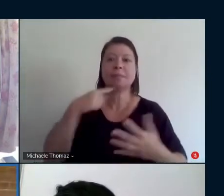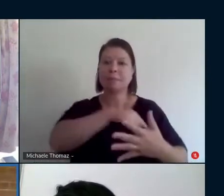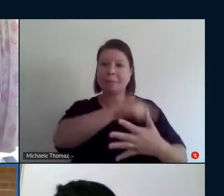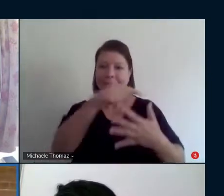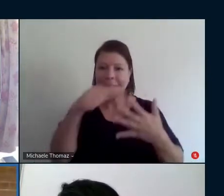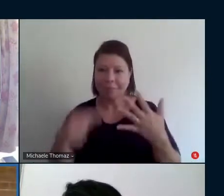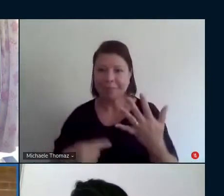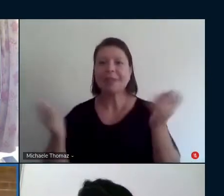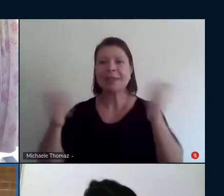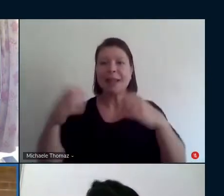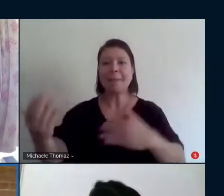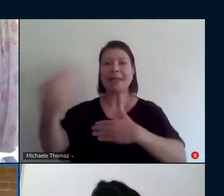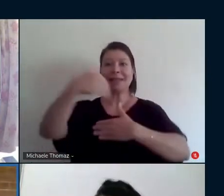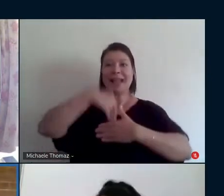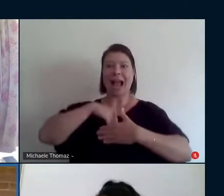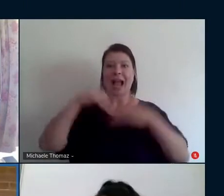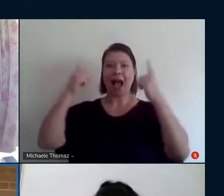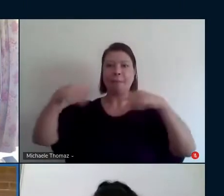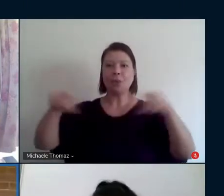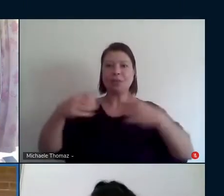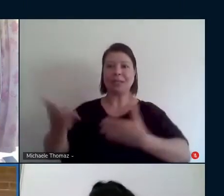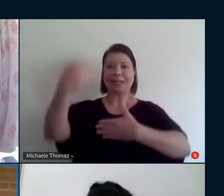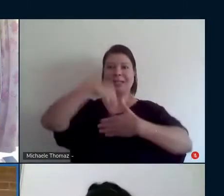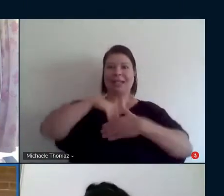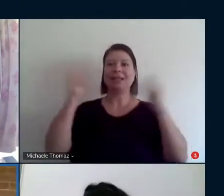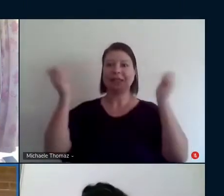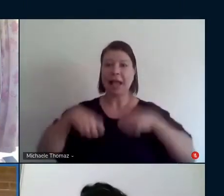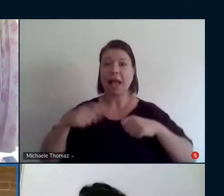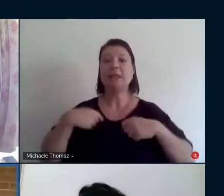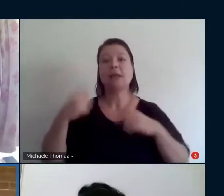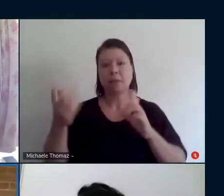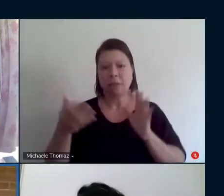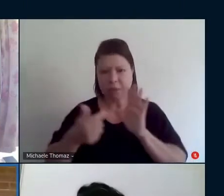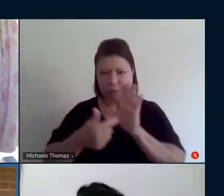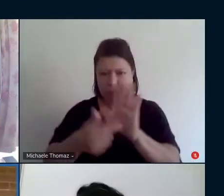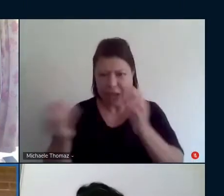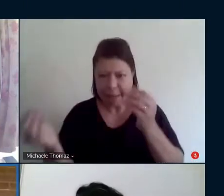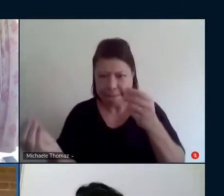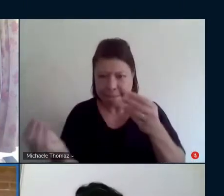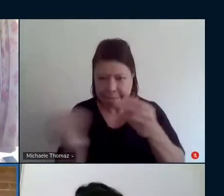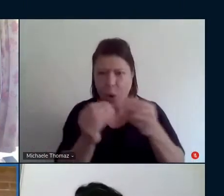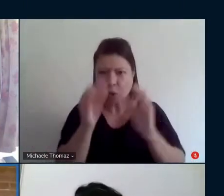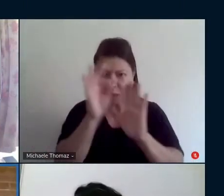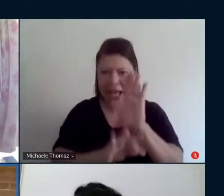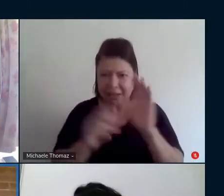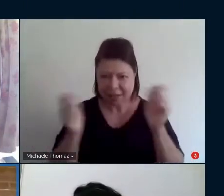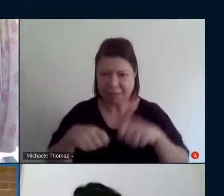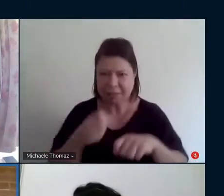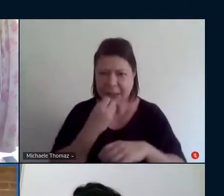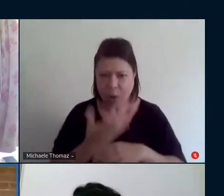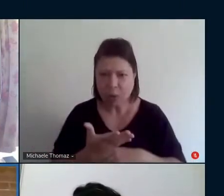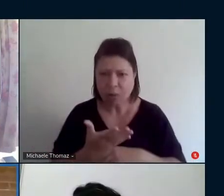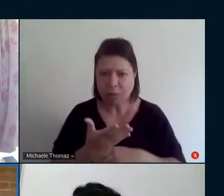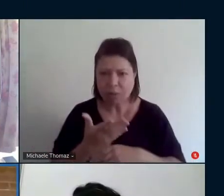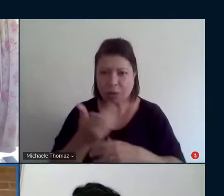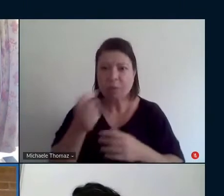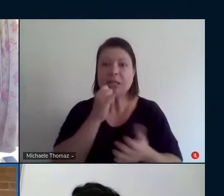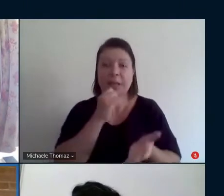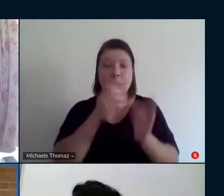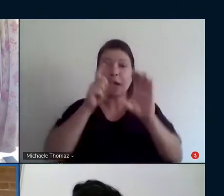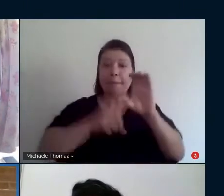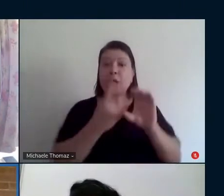que englobam outras percepções. Isso, isso ajudaria, Carolina, isso resolveria a questão, colocar logo no início, porque a denominação